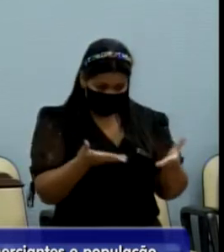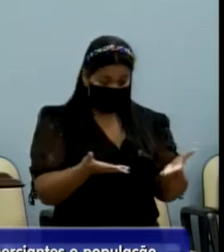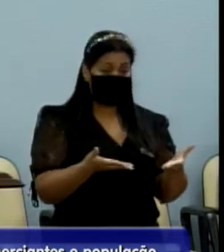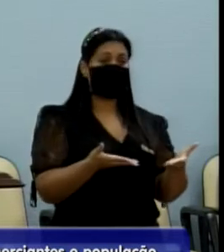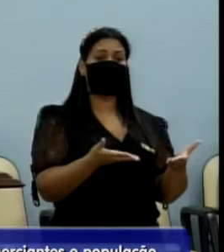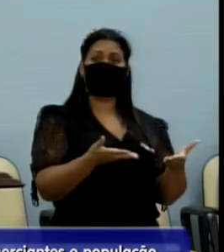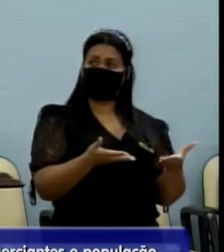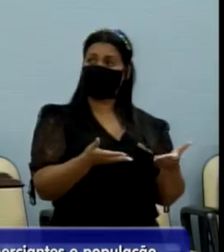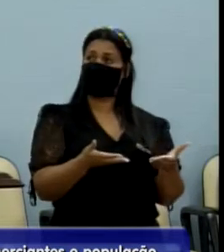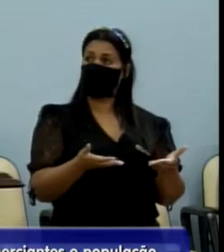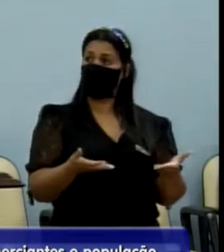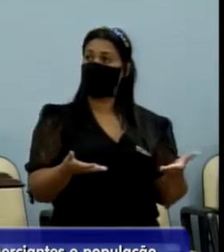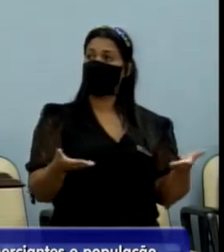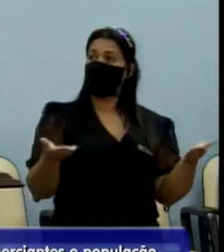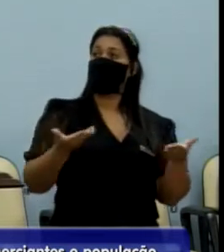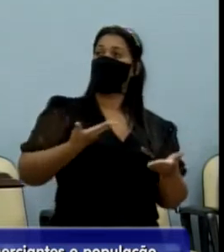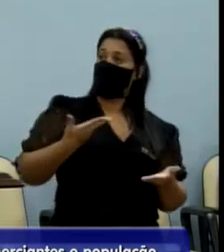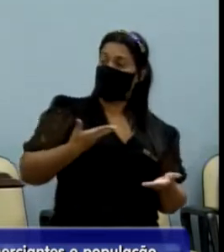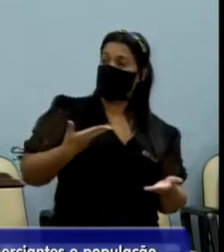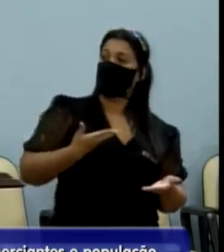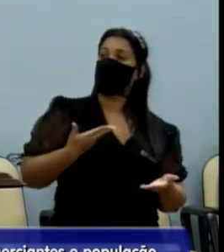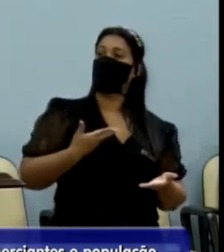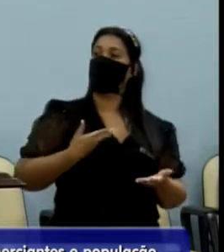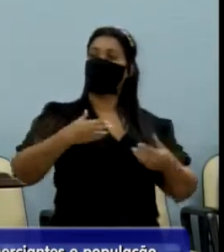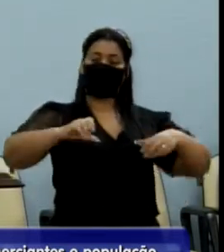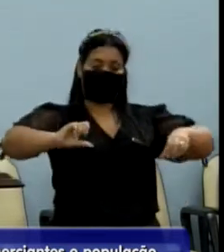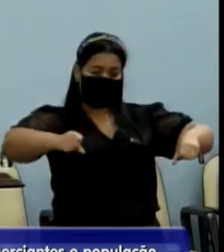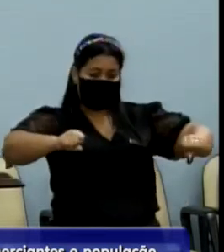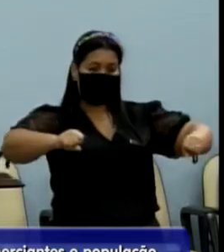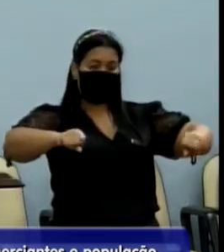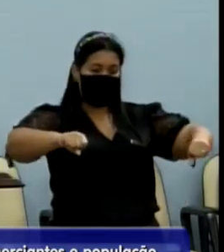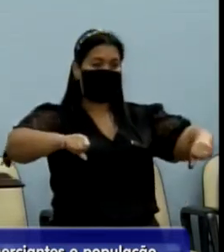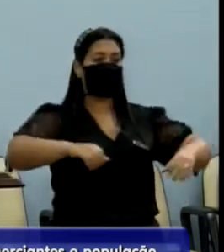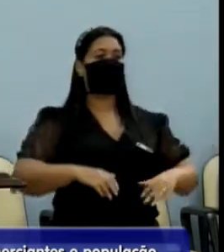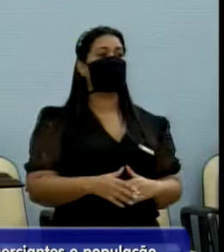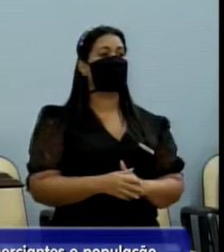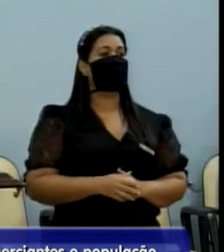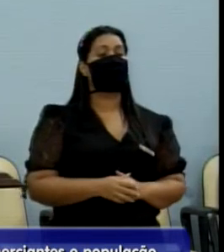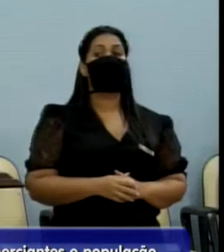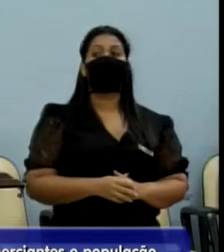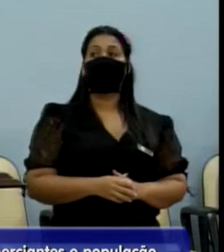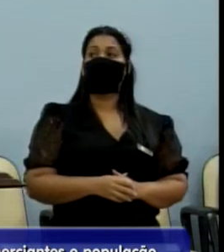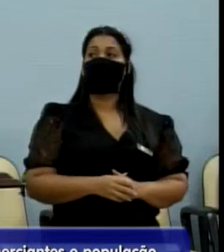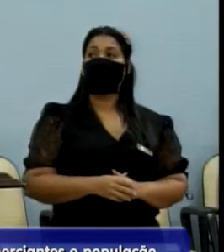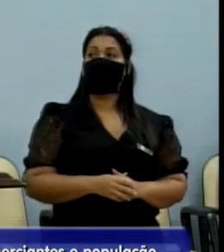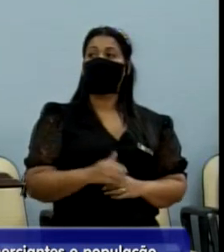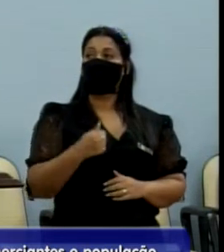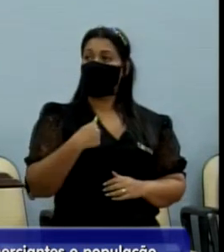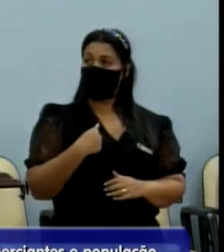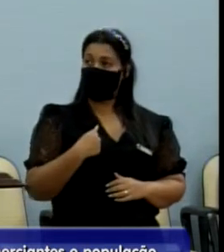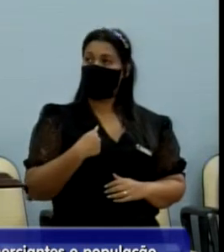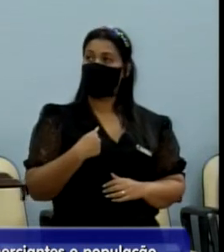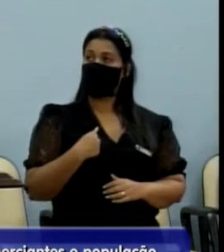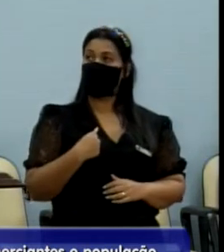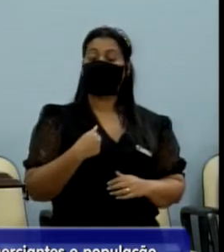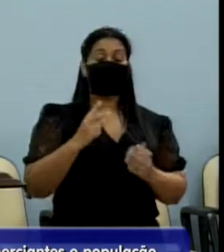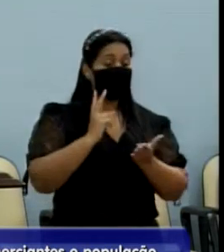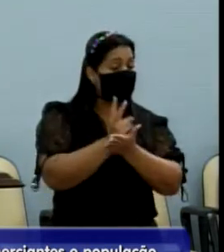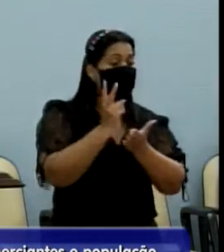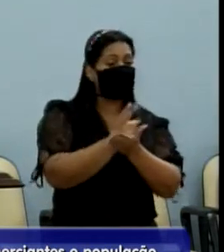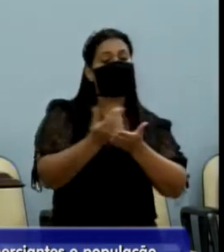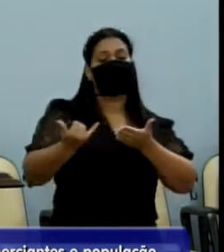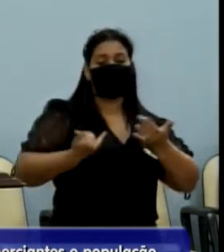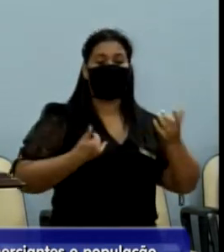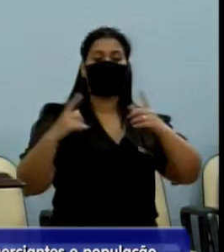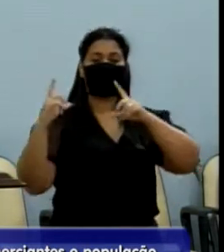eu recebo, porque eu tenho amigos meus ali que mexem com moto, que é meu ramo, que eu já fui, eles cansam de me passar